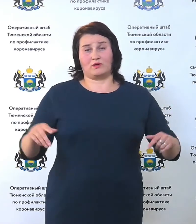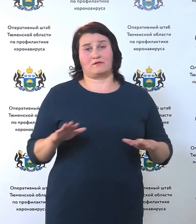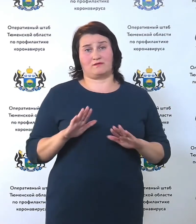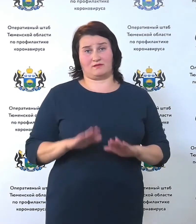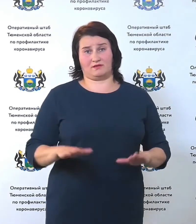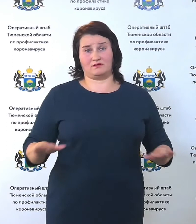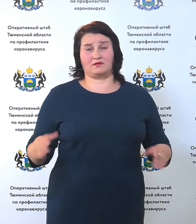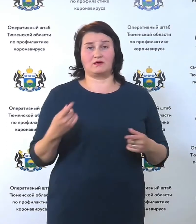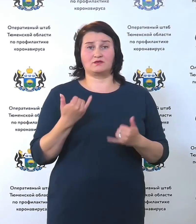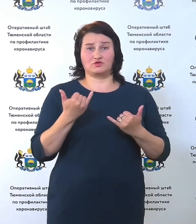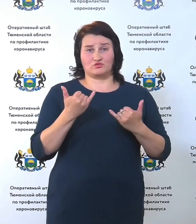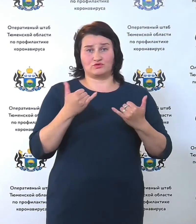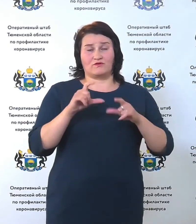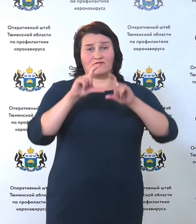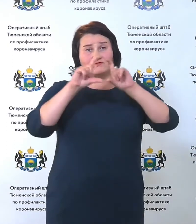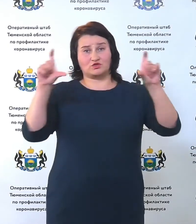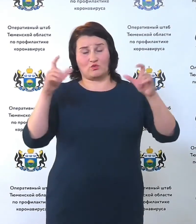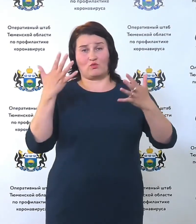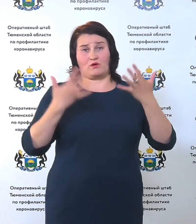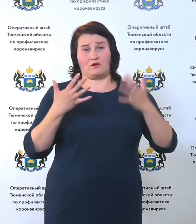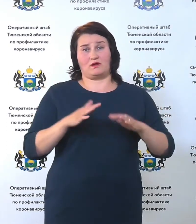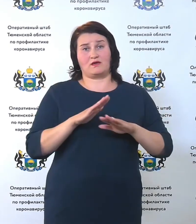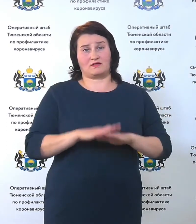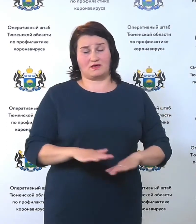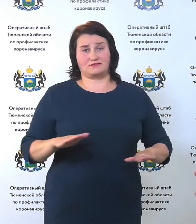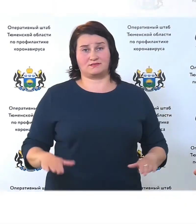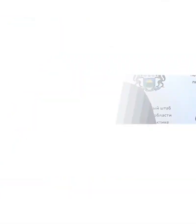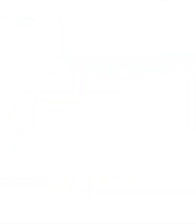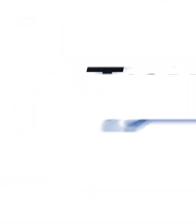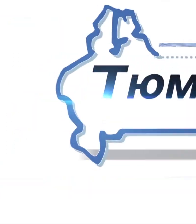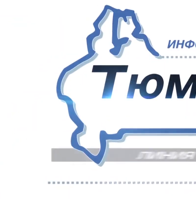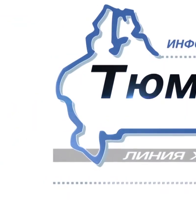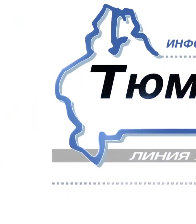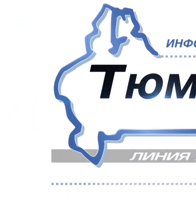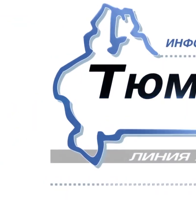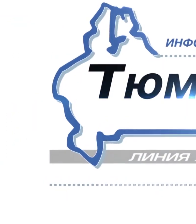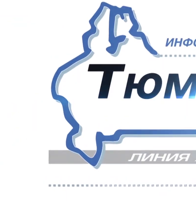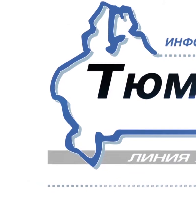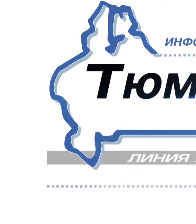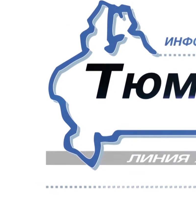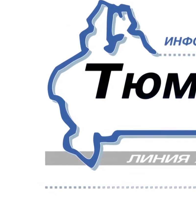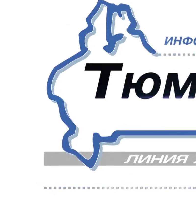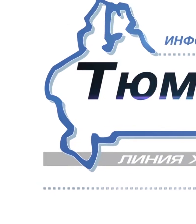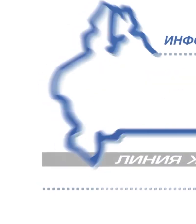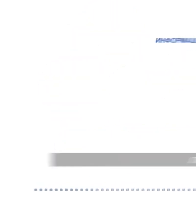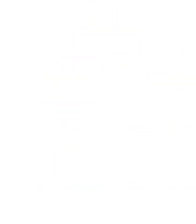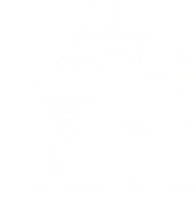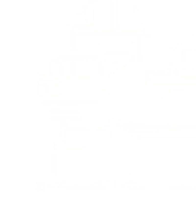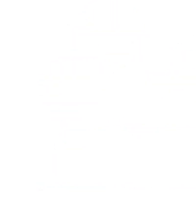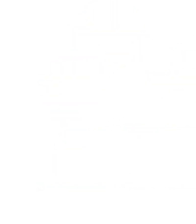сегодня в школе либо в детском саду от риска начать это распространять. ДИНАМИЧНАЯ МУЗЫКА Субтитры